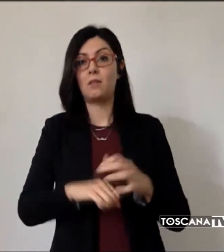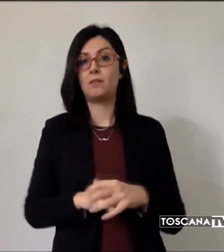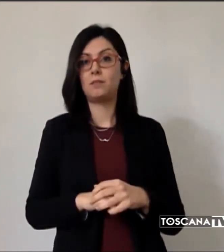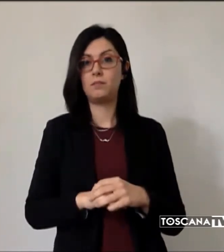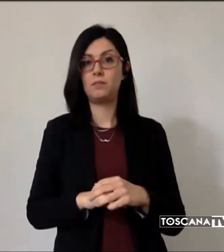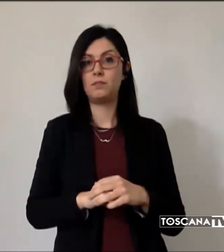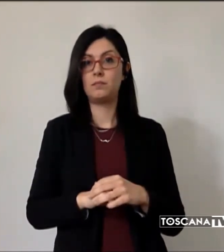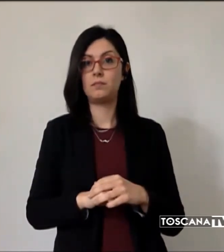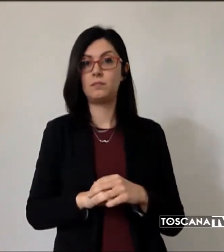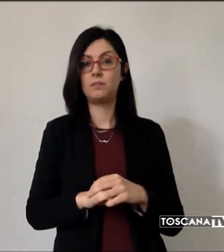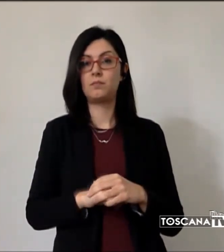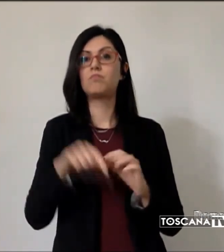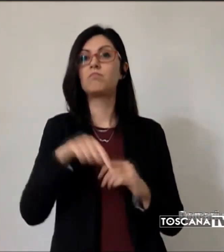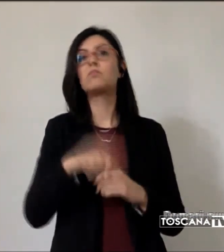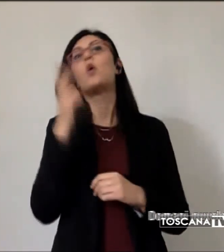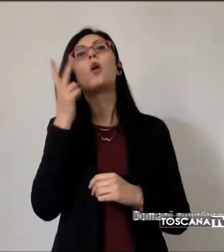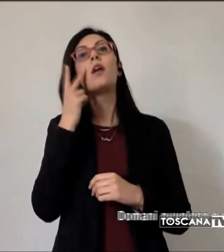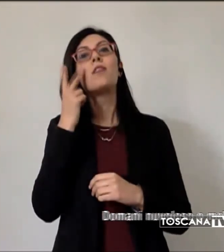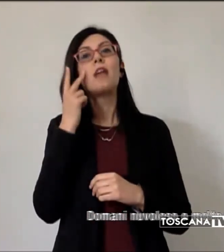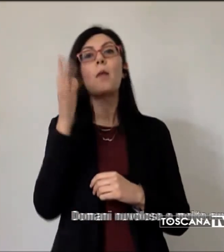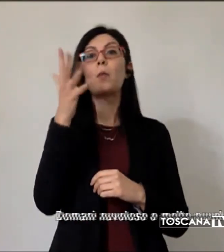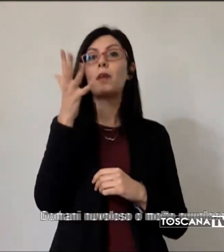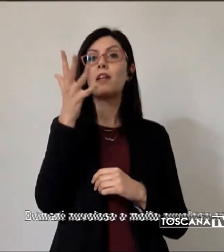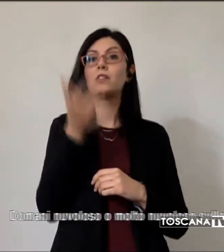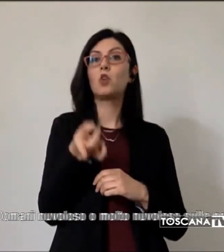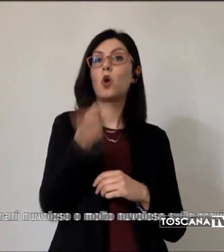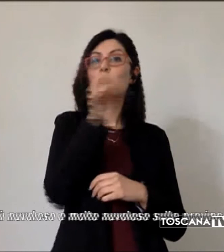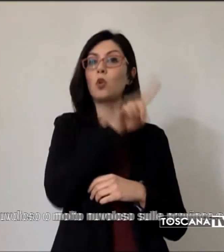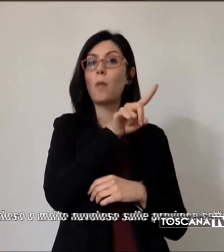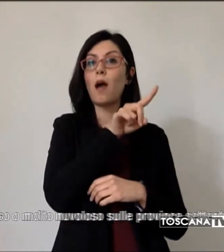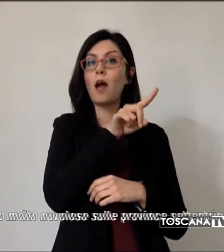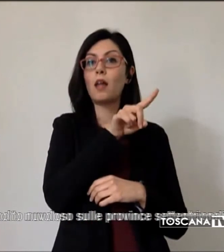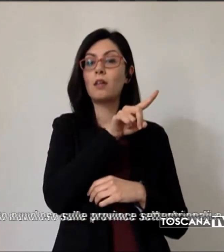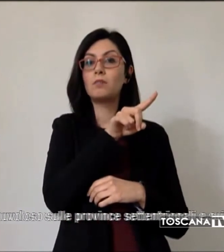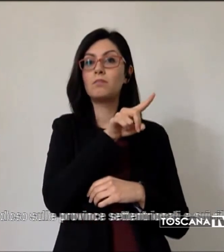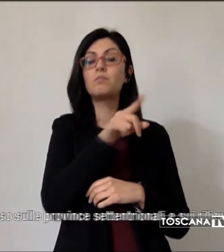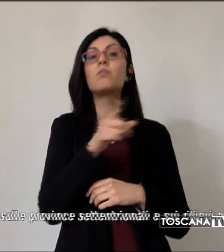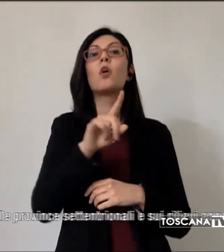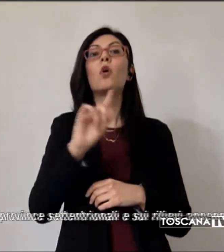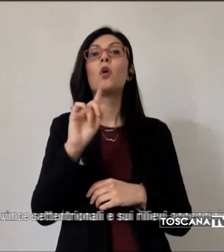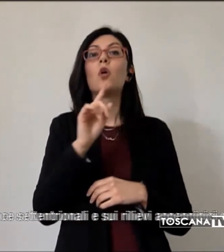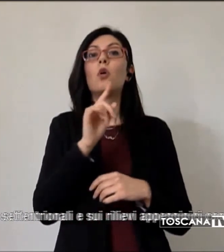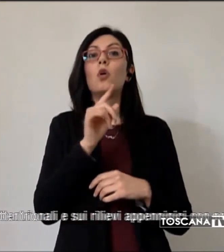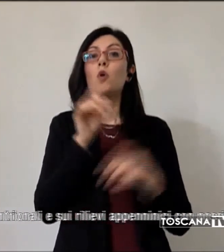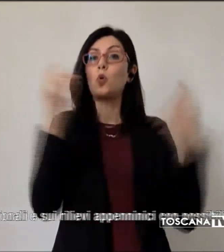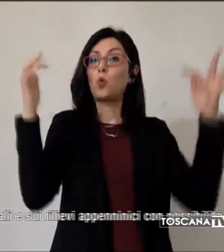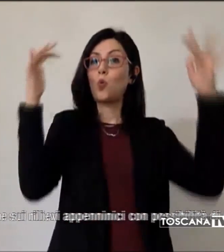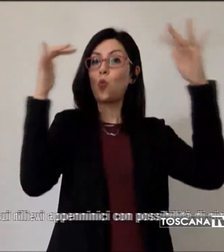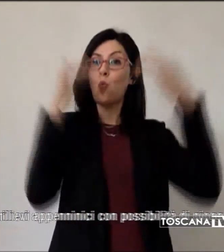Chiudiamo con le previsioni meteo. Domani nuvoloso o molto nuvoloso sulle province